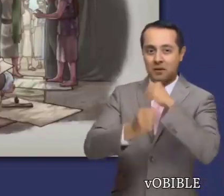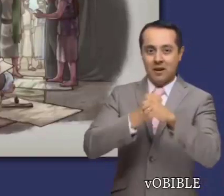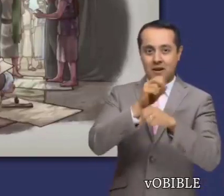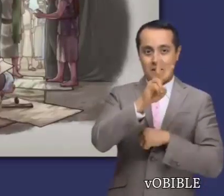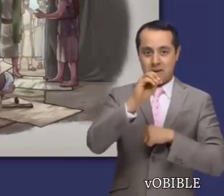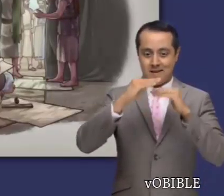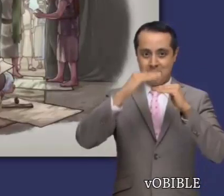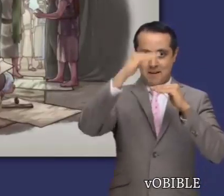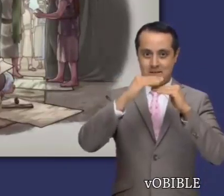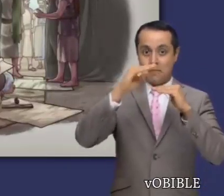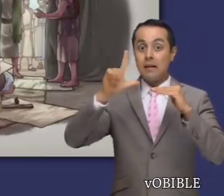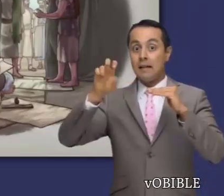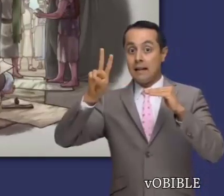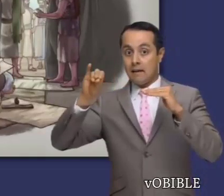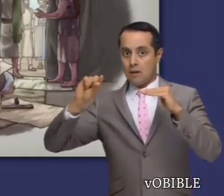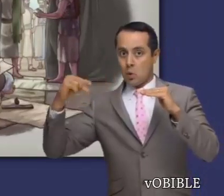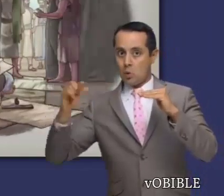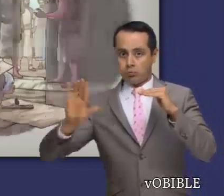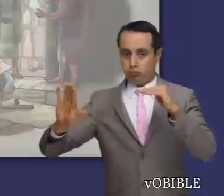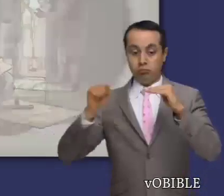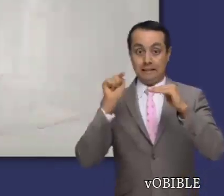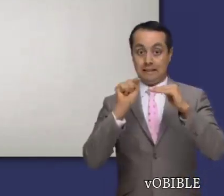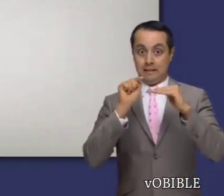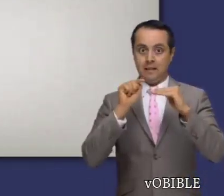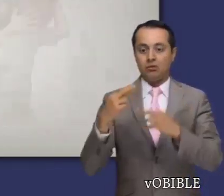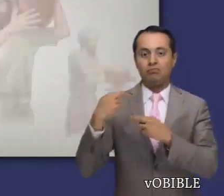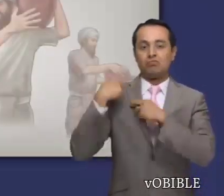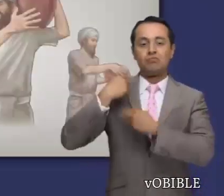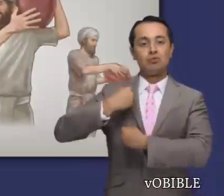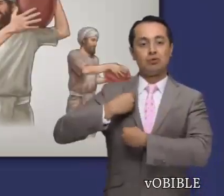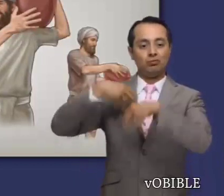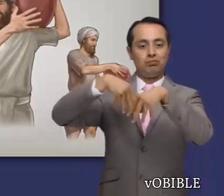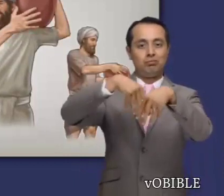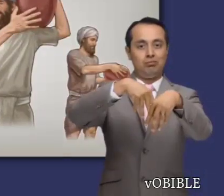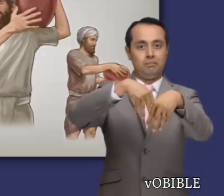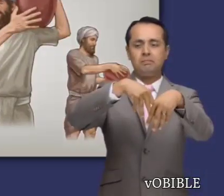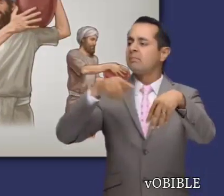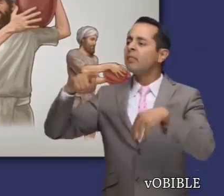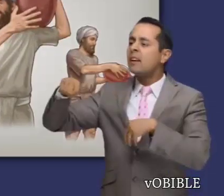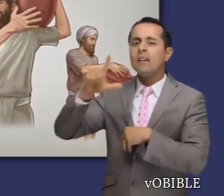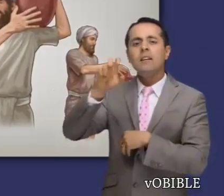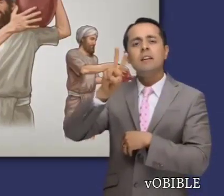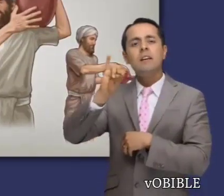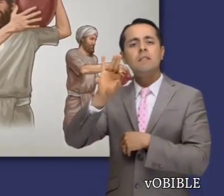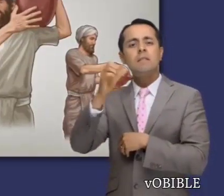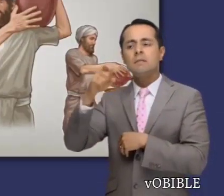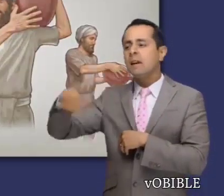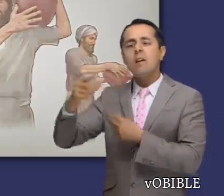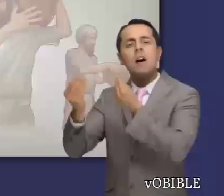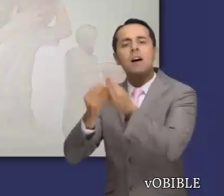excepto los levitas, se registran para servir en el ejército. La función de los levitas era ayudar a los sacerdotes.